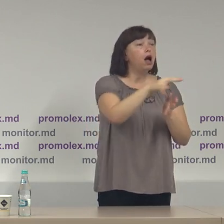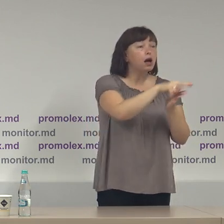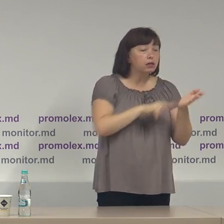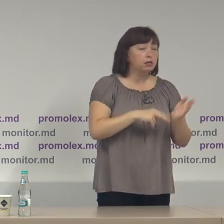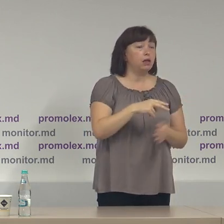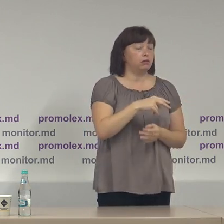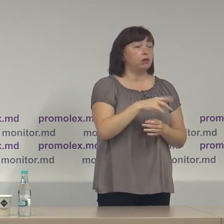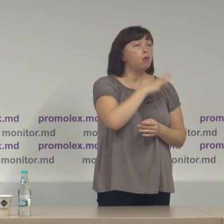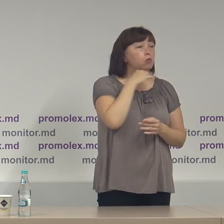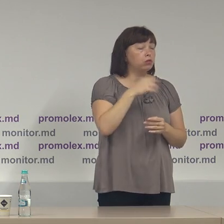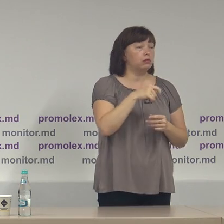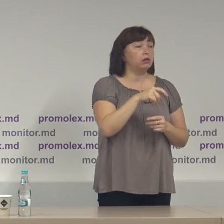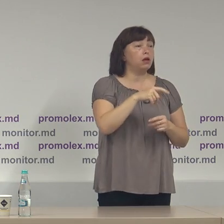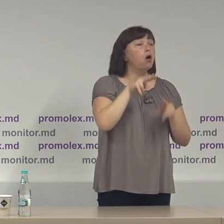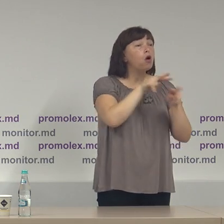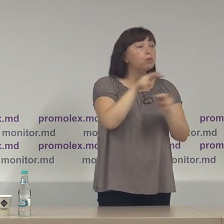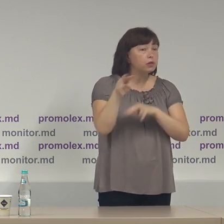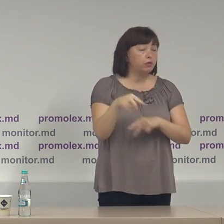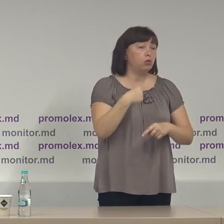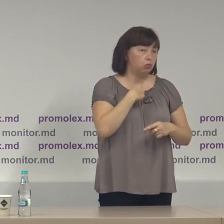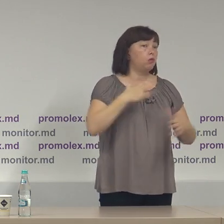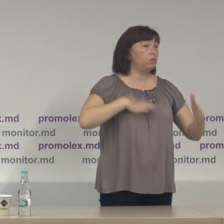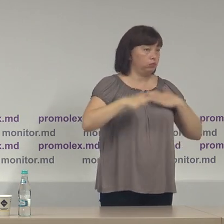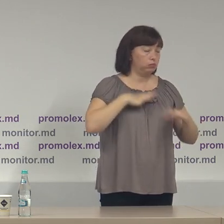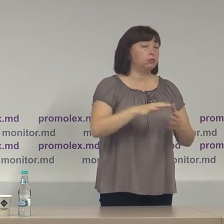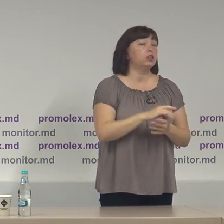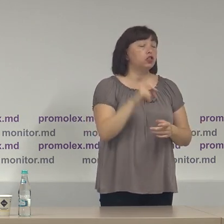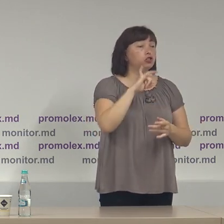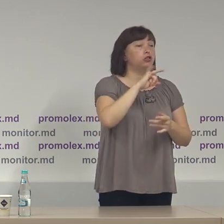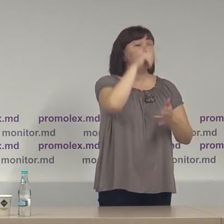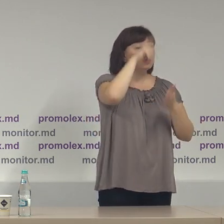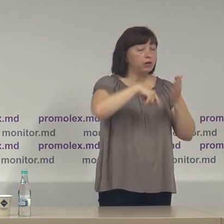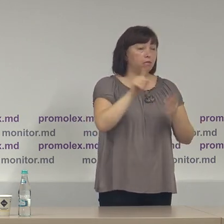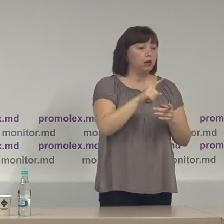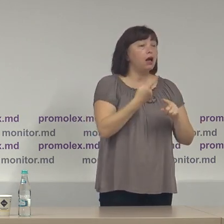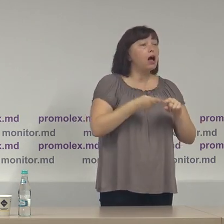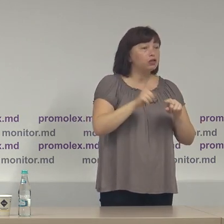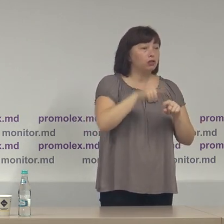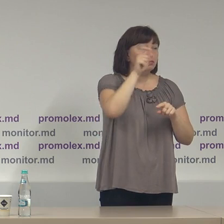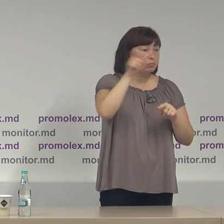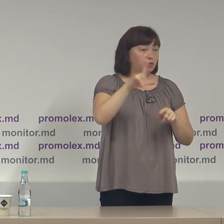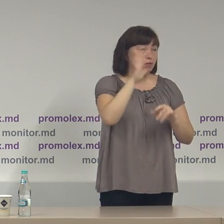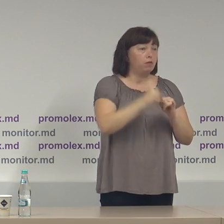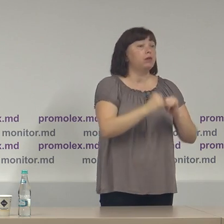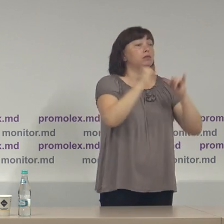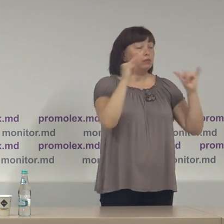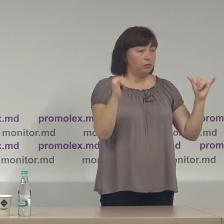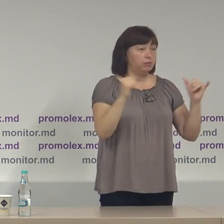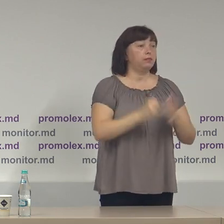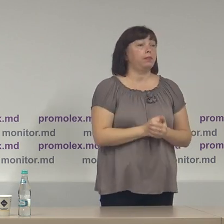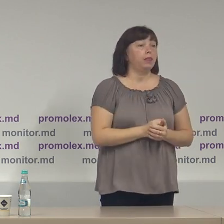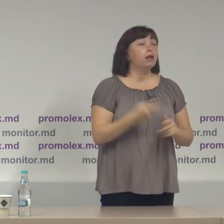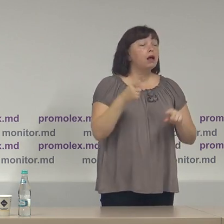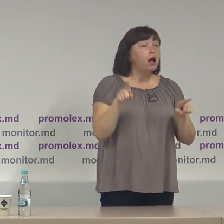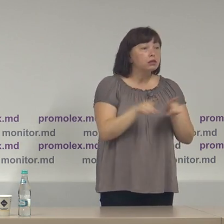observatori internaționali, un lucru pe care îl salutăm și sperăm noi că numărul de observatori acestui scrutin să crească,